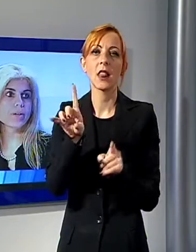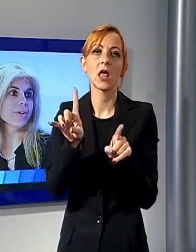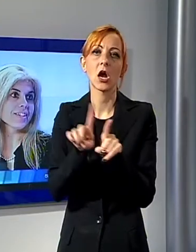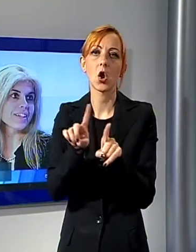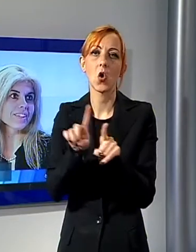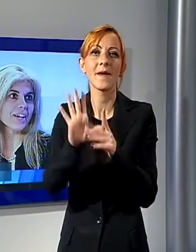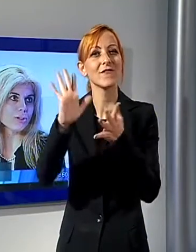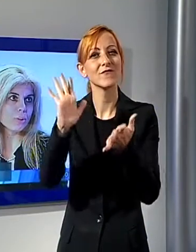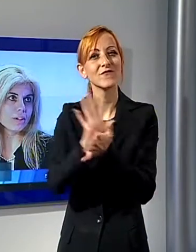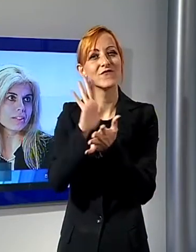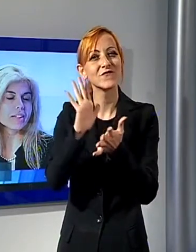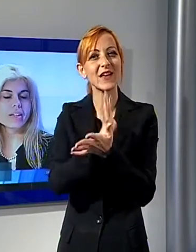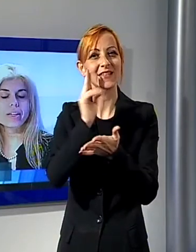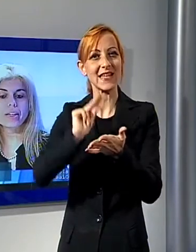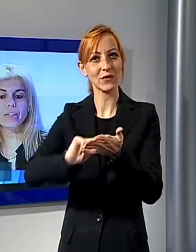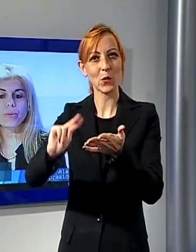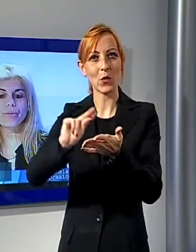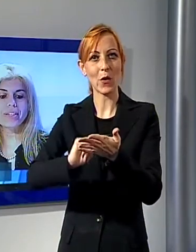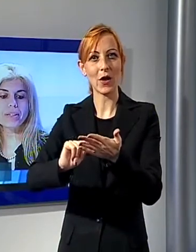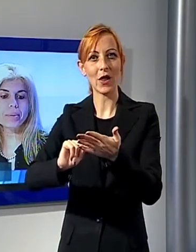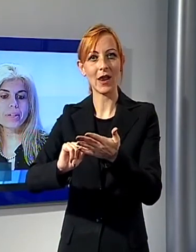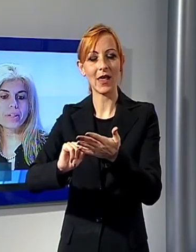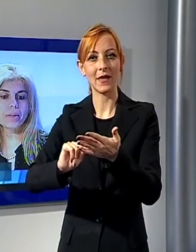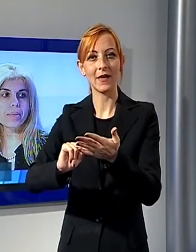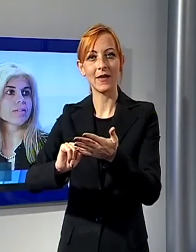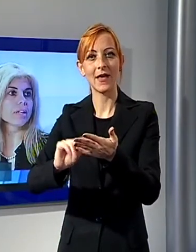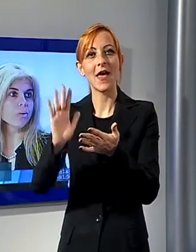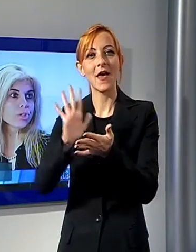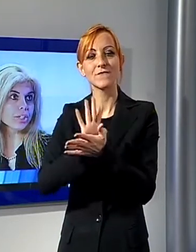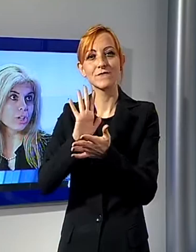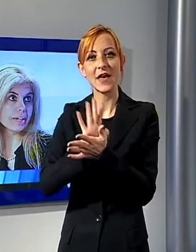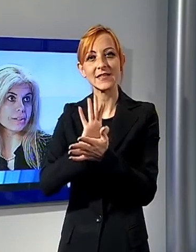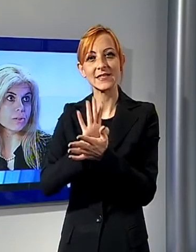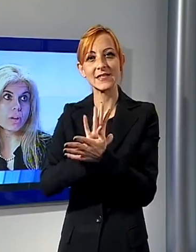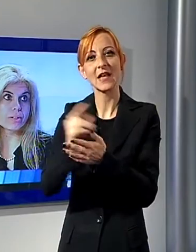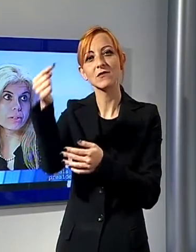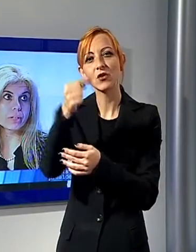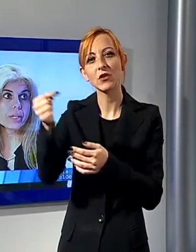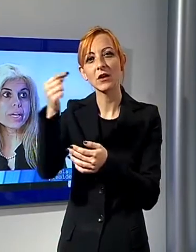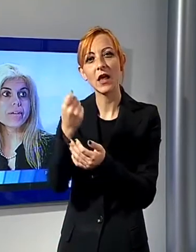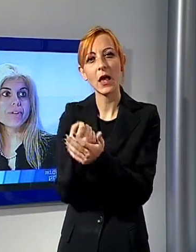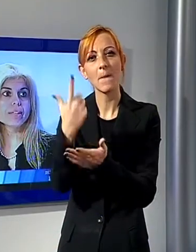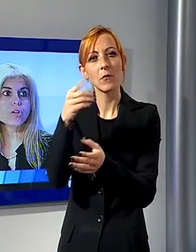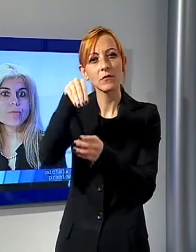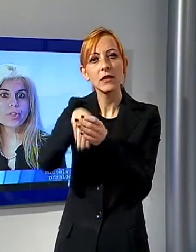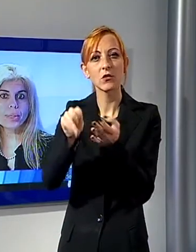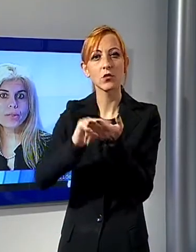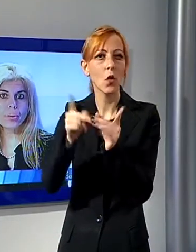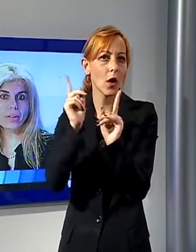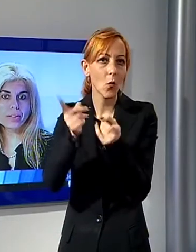festa della scuola, una festa per mettere in luce le eccellenze scolastiche. E vede il coinvolgimento di 40